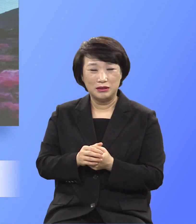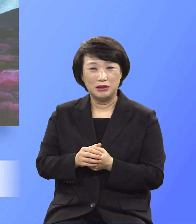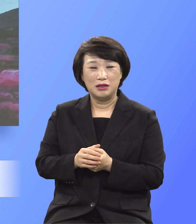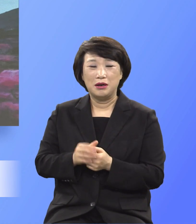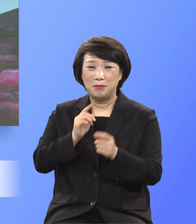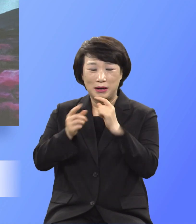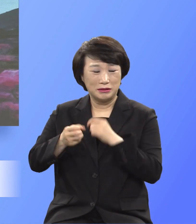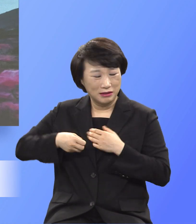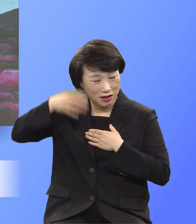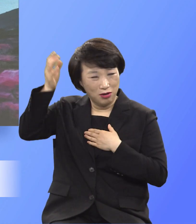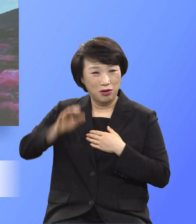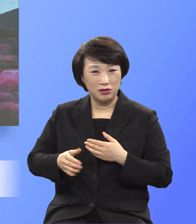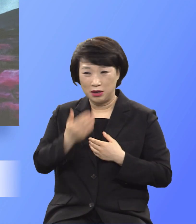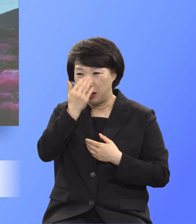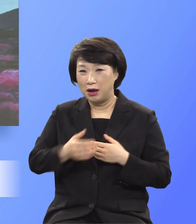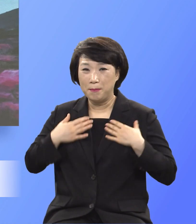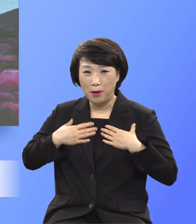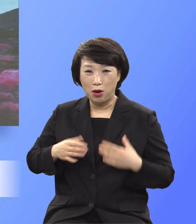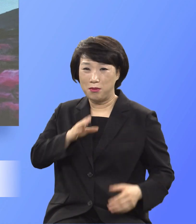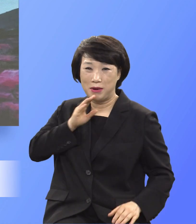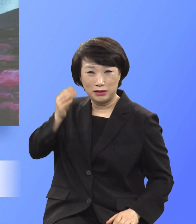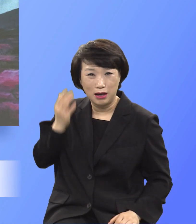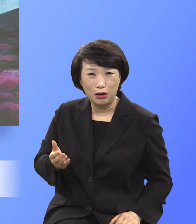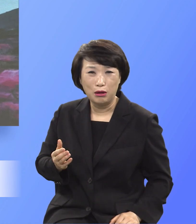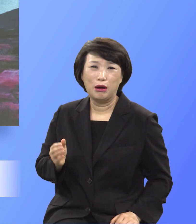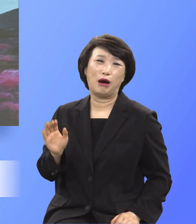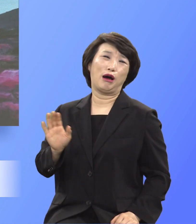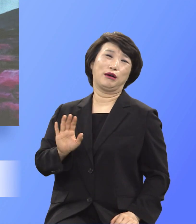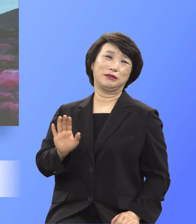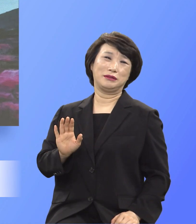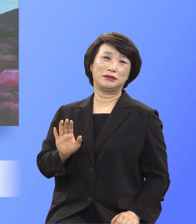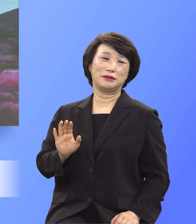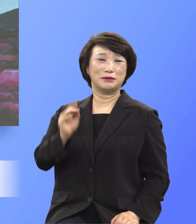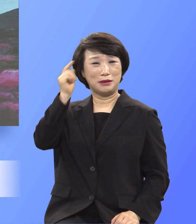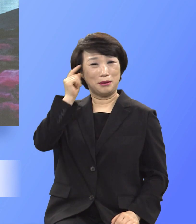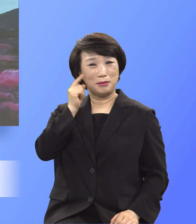실증이 있으며 피곤이 있을 수가 있겠는가 한번 생각해보자 그 말이에요.